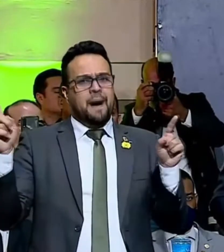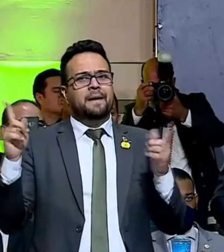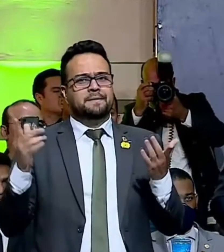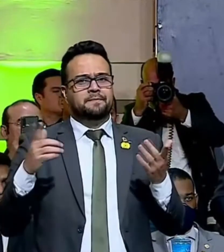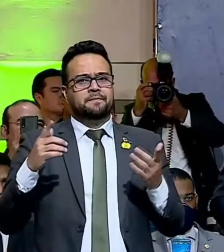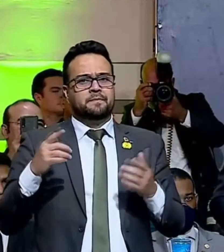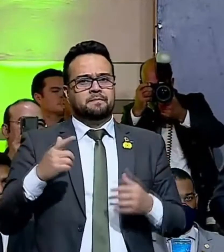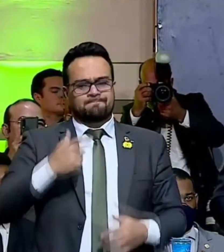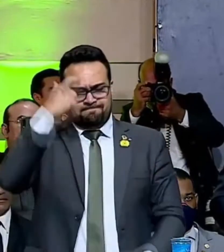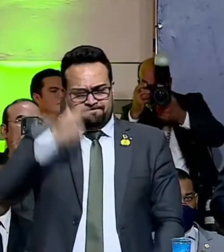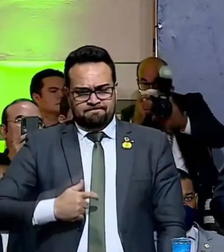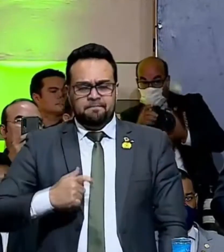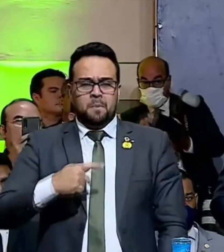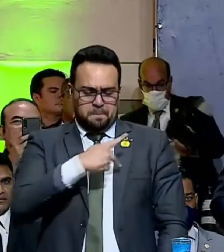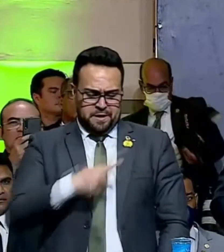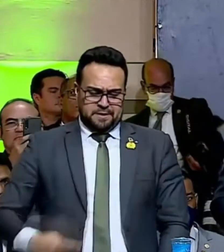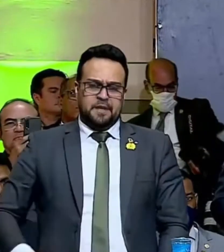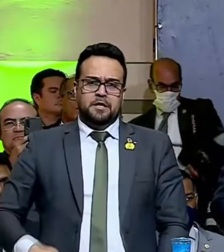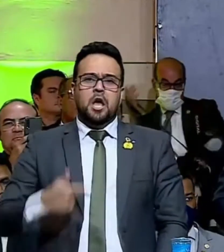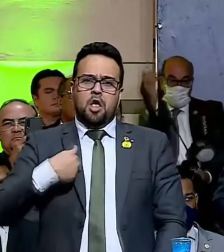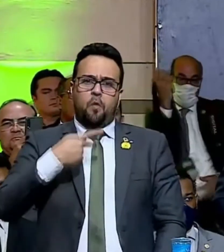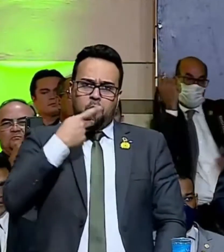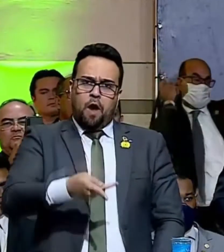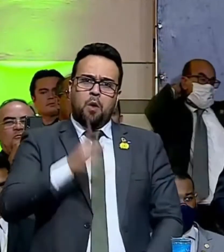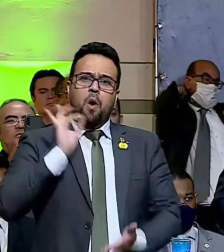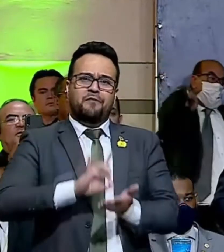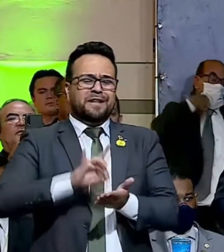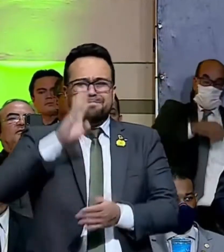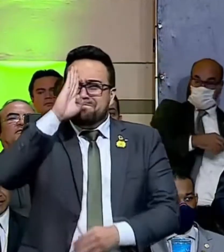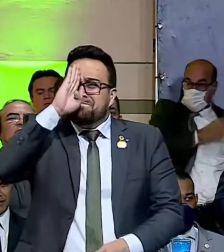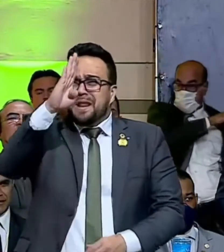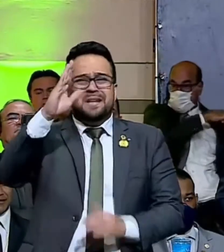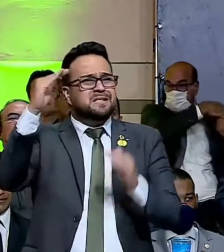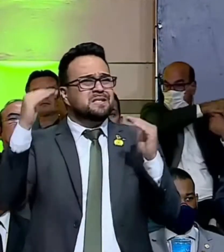um presidente que fala a verdade acima de tudo.